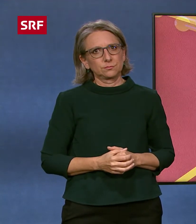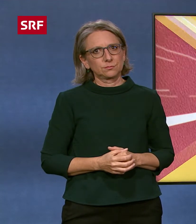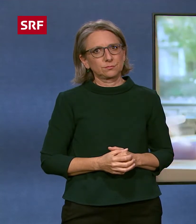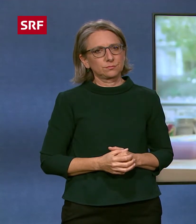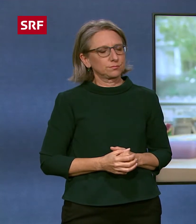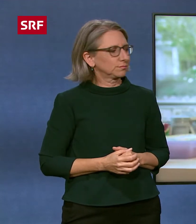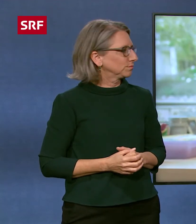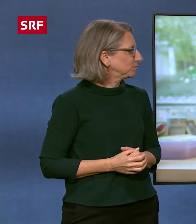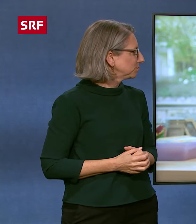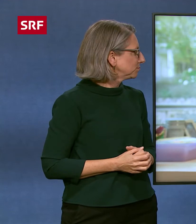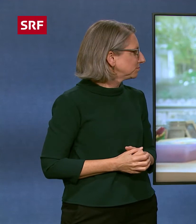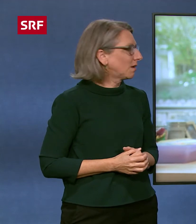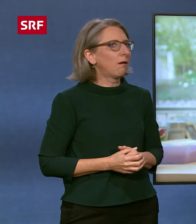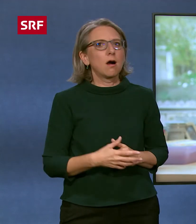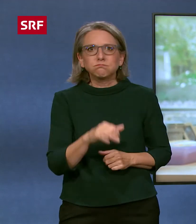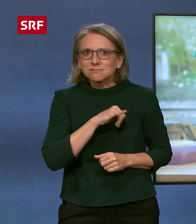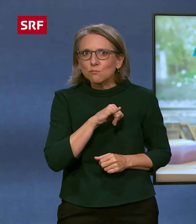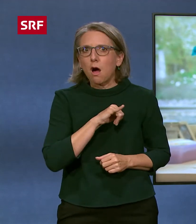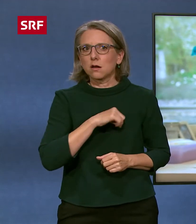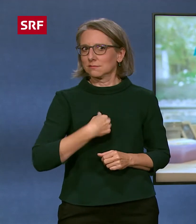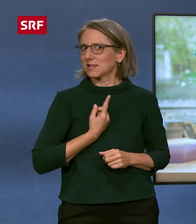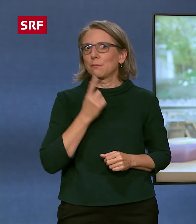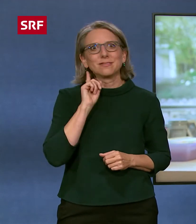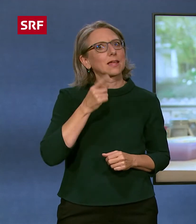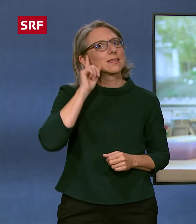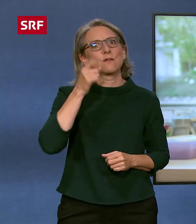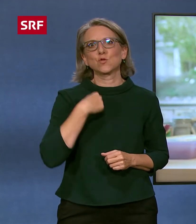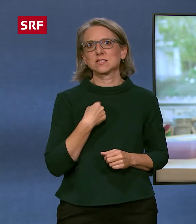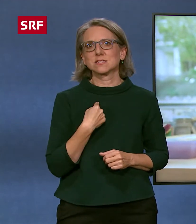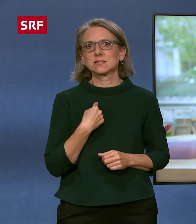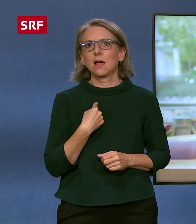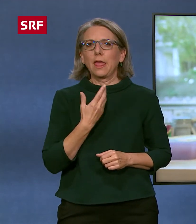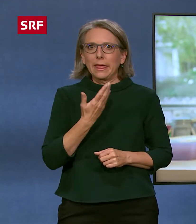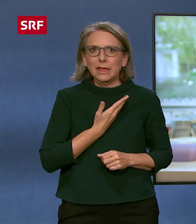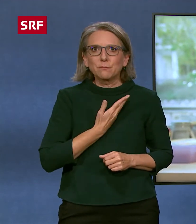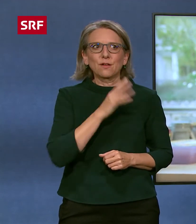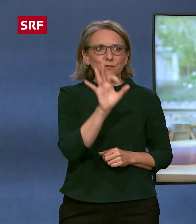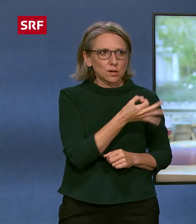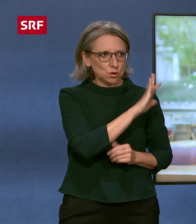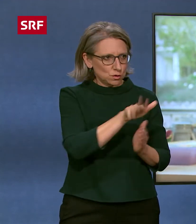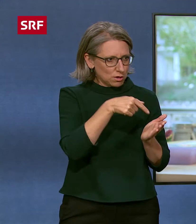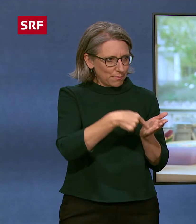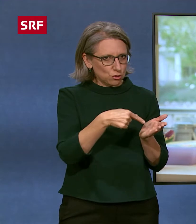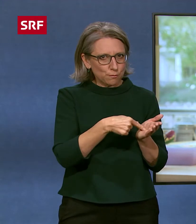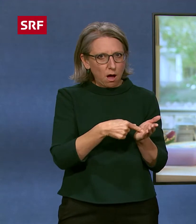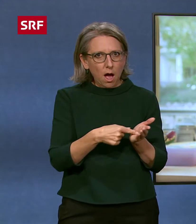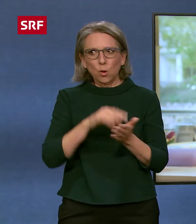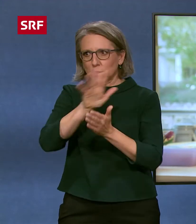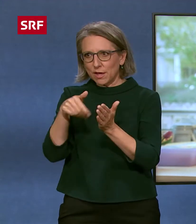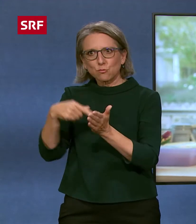So spannend habe ich auch nicht gewusst. Es gibt also eine Gebärdensprache auf Französisch und auch auf Deutsch. Und das beste